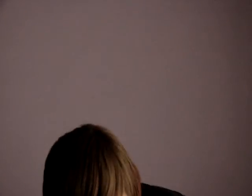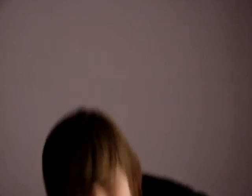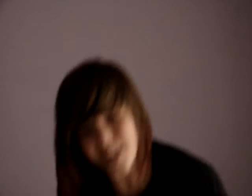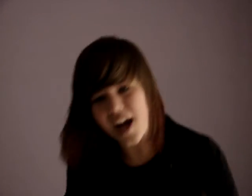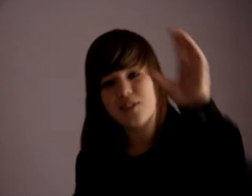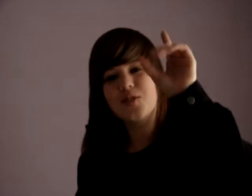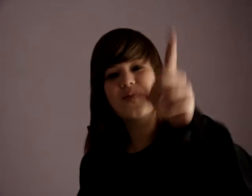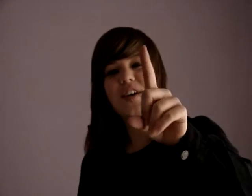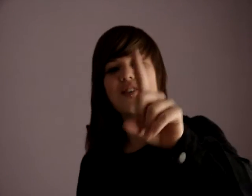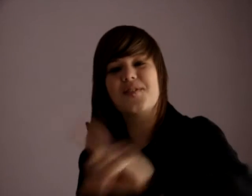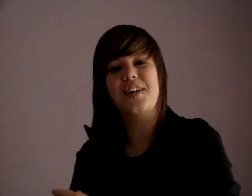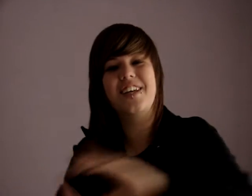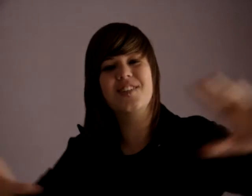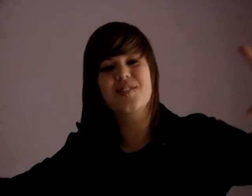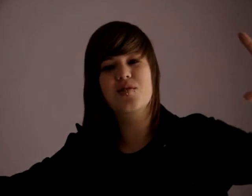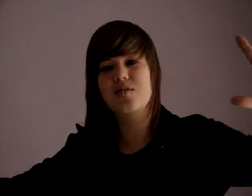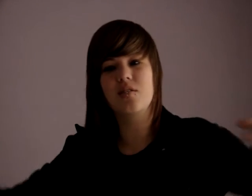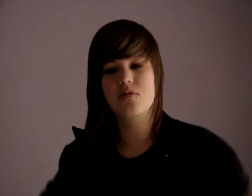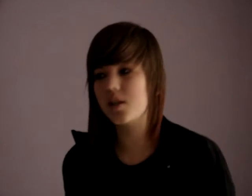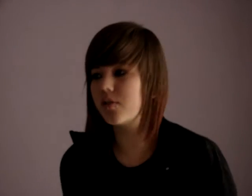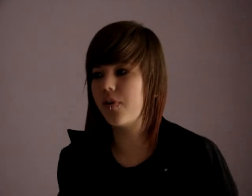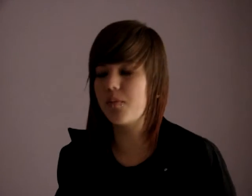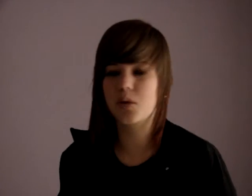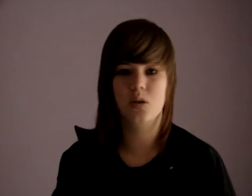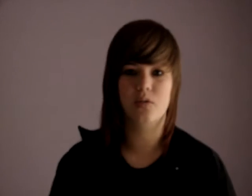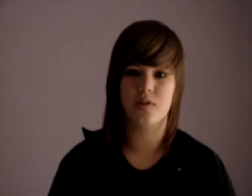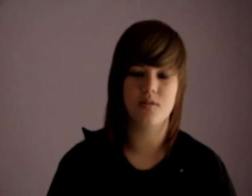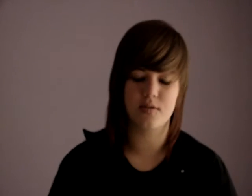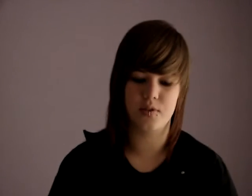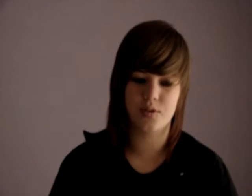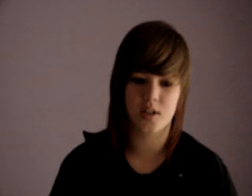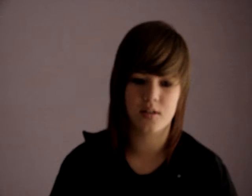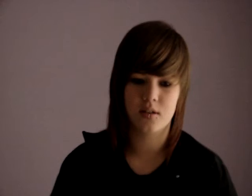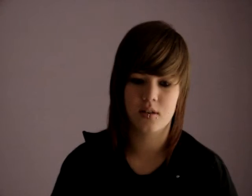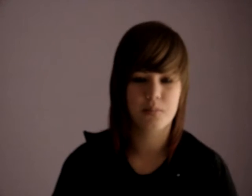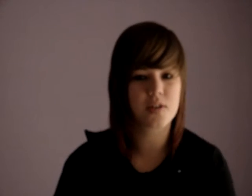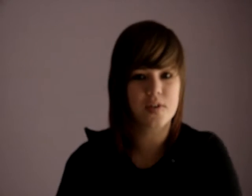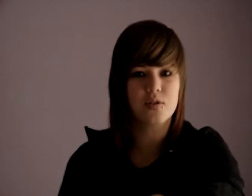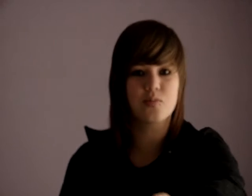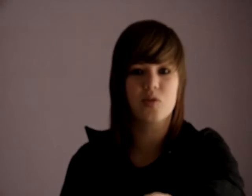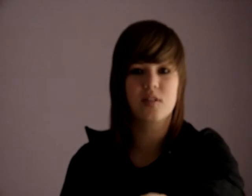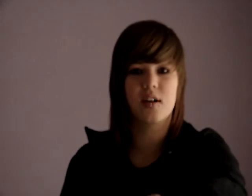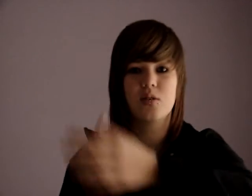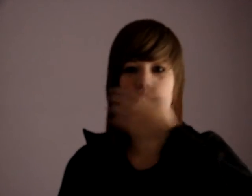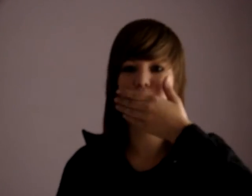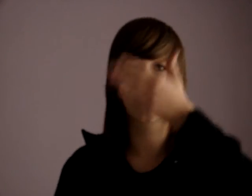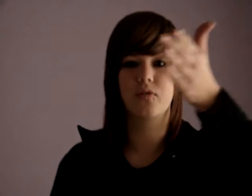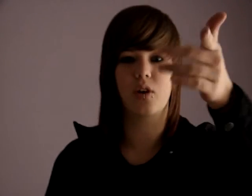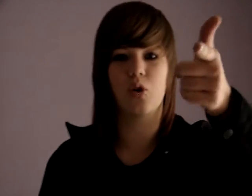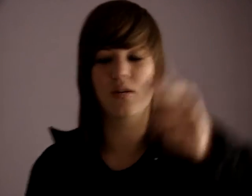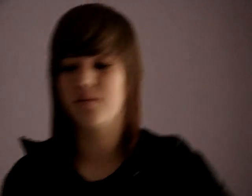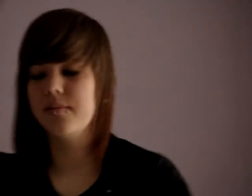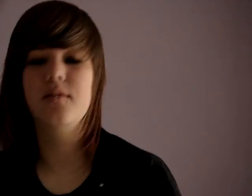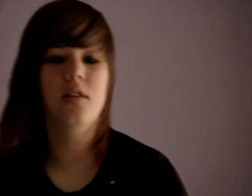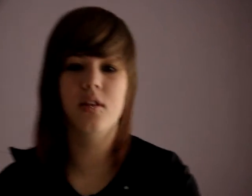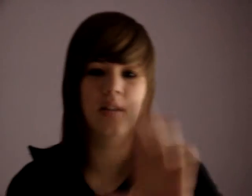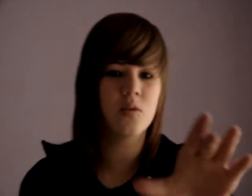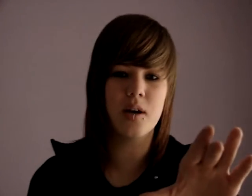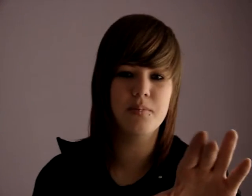Fiquem ligados, vejam, adeus, eu não sei o que falar porque eu tô fazendo esse vídeo, cara, mas vejam as músicas, tá? Por favor, não é,